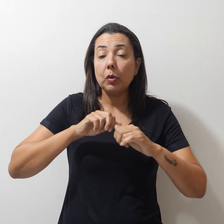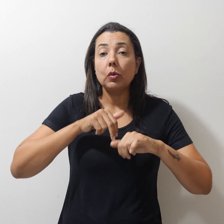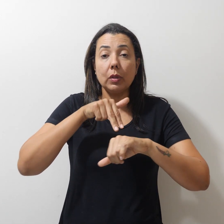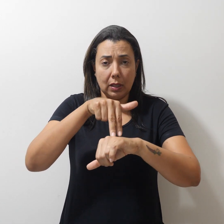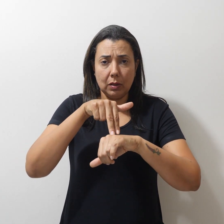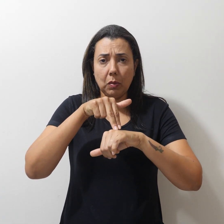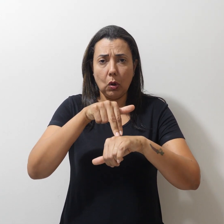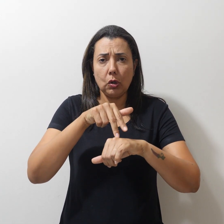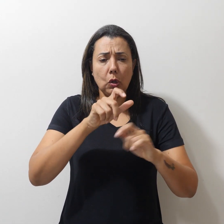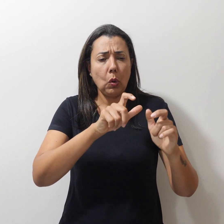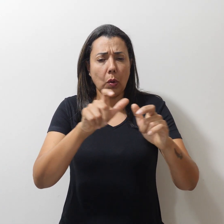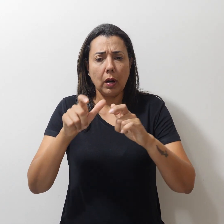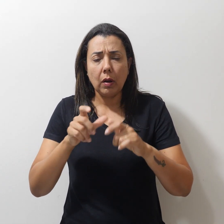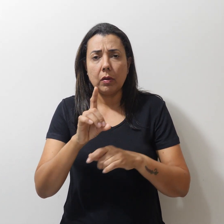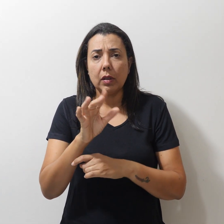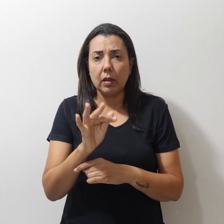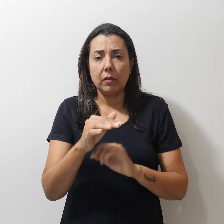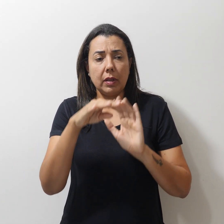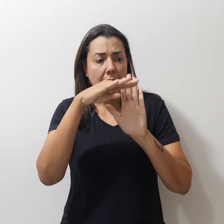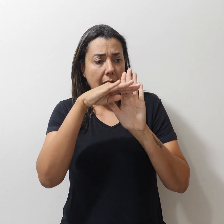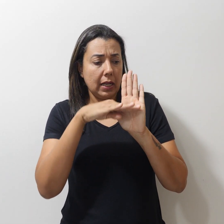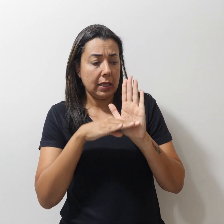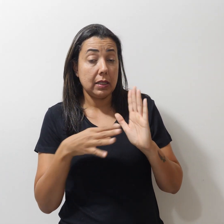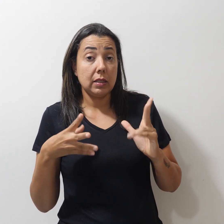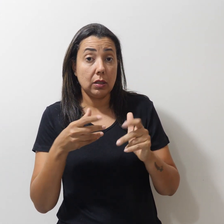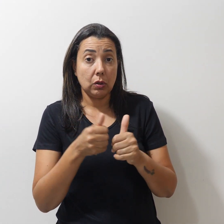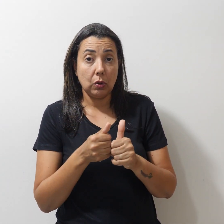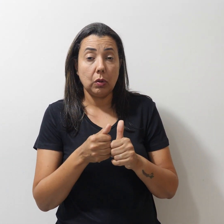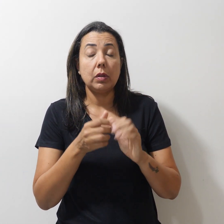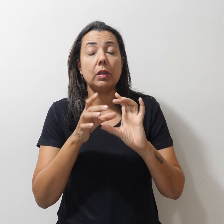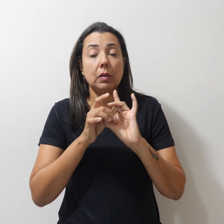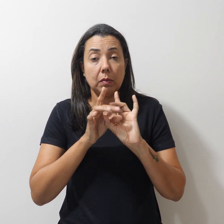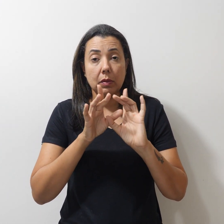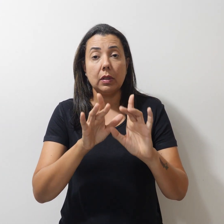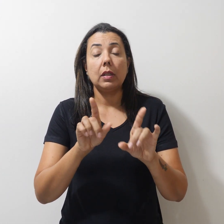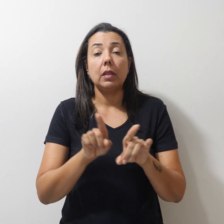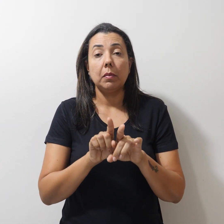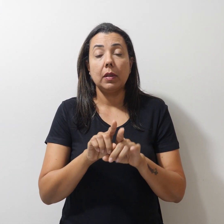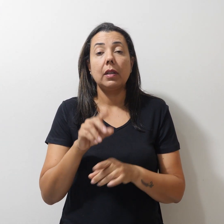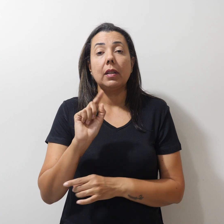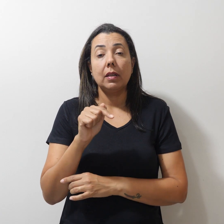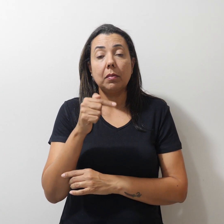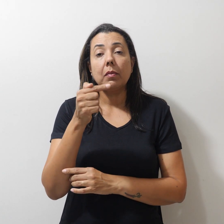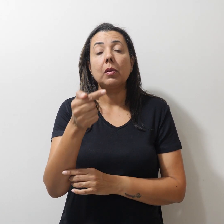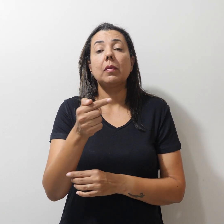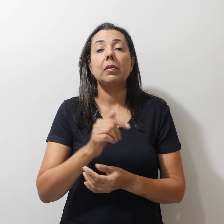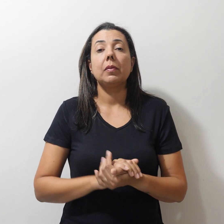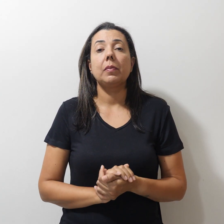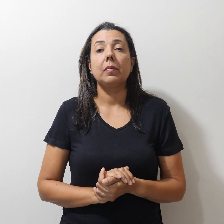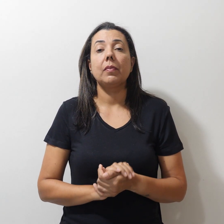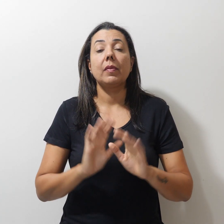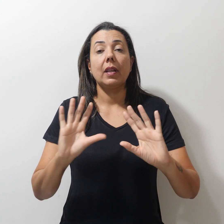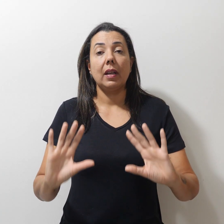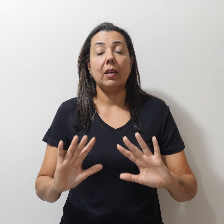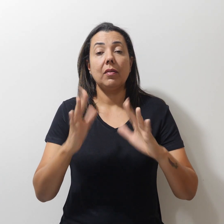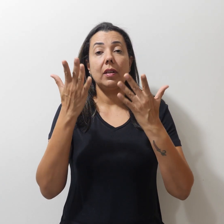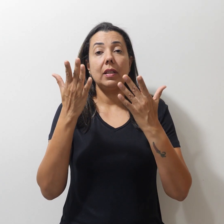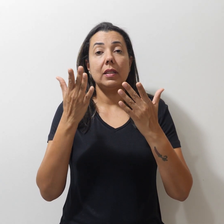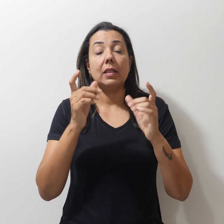Federal. A lista completa será disponibilizada em breve. A festa da posse é um